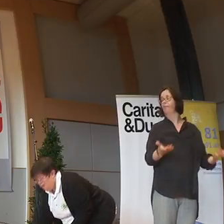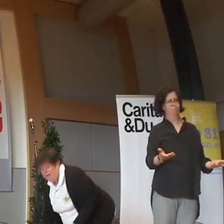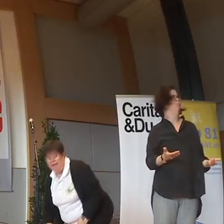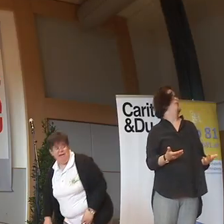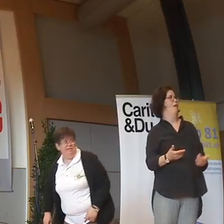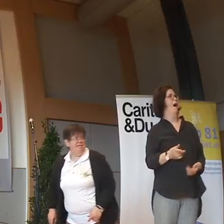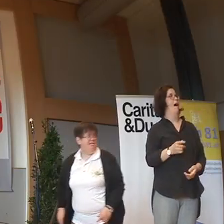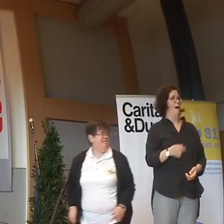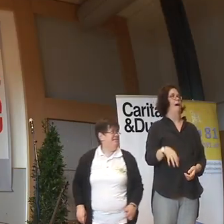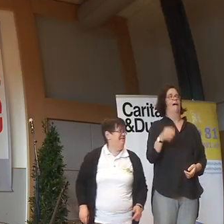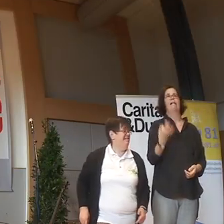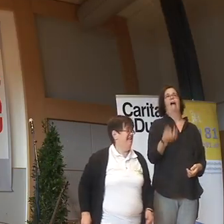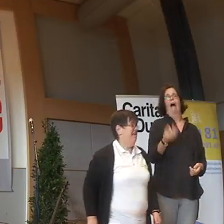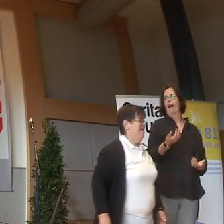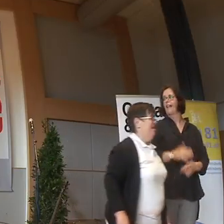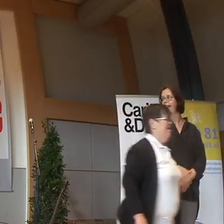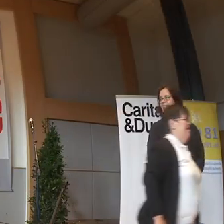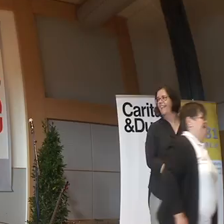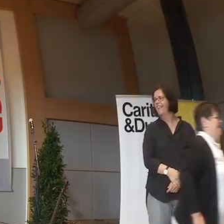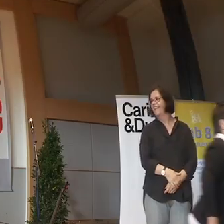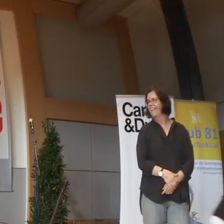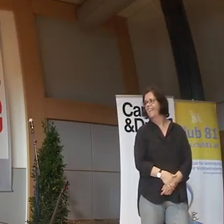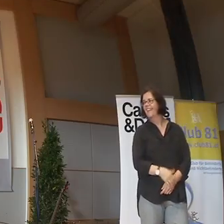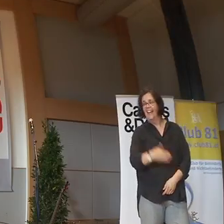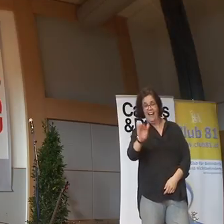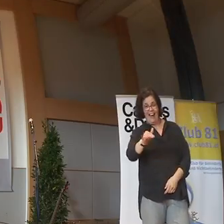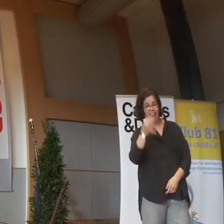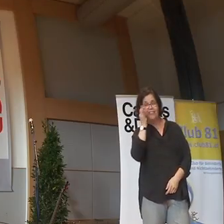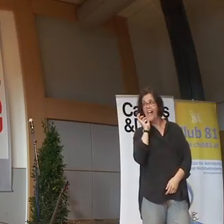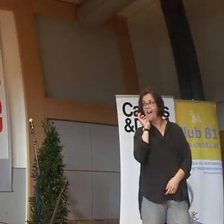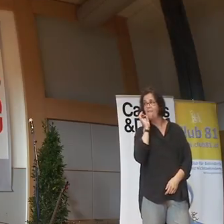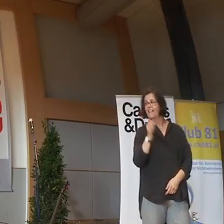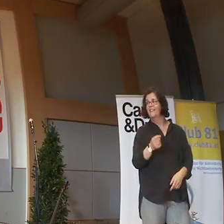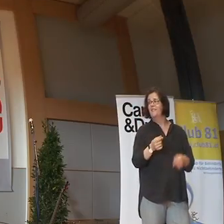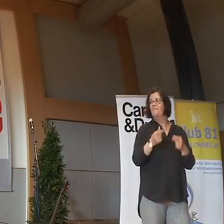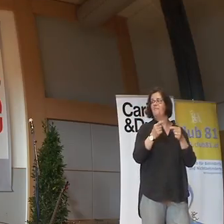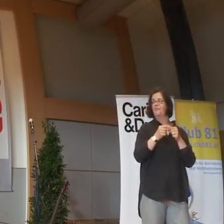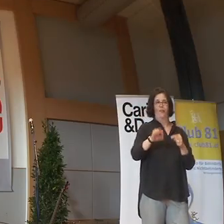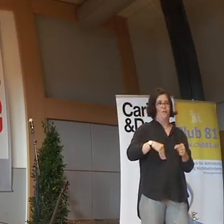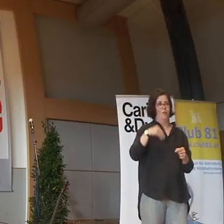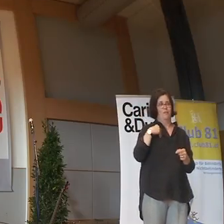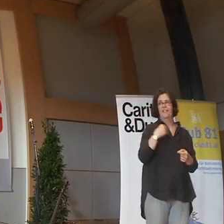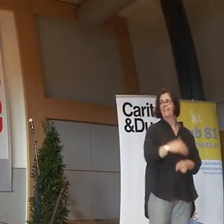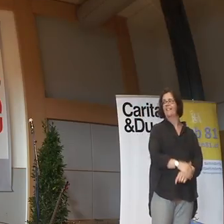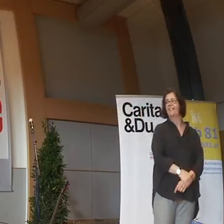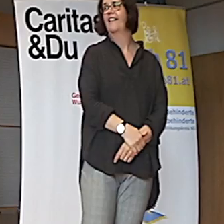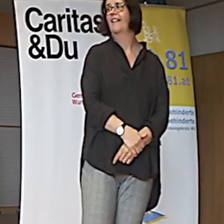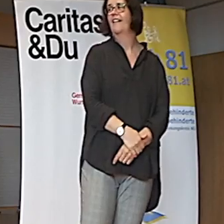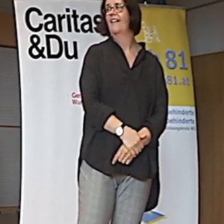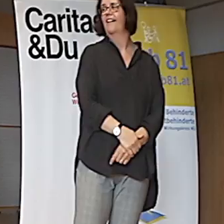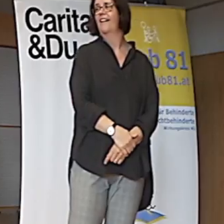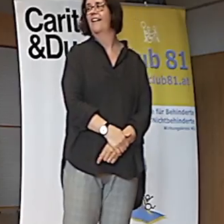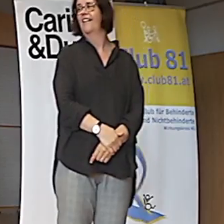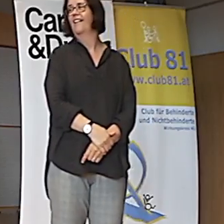Also Leute. Wenn ihr heute nichts mitnehmt. Außer einen kleinen Damenspitz von dem Vormittag da. Wenn ihr das mit.